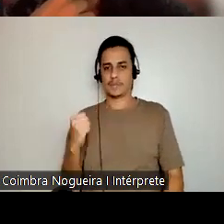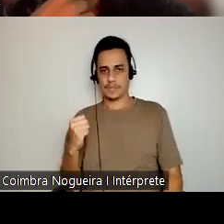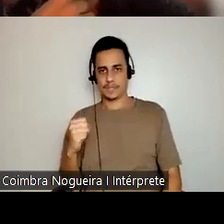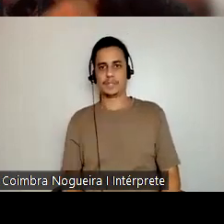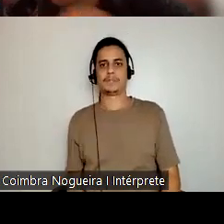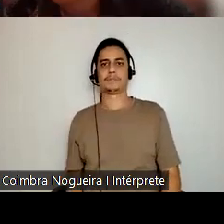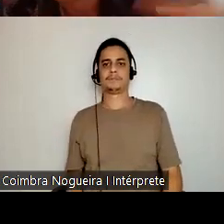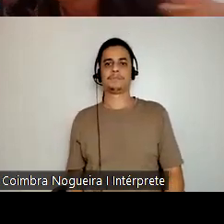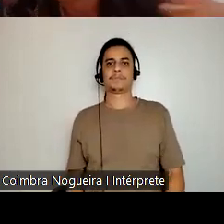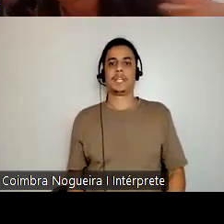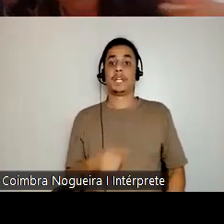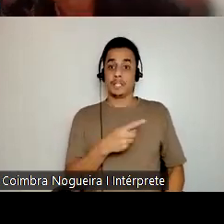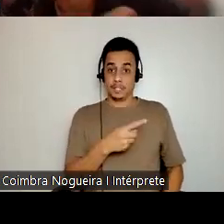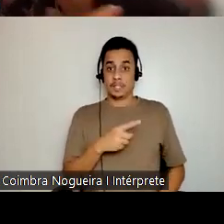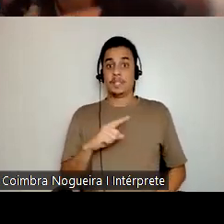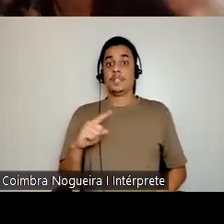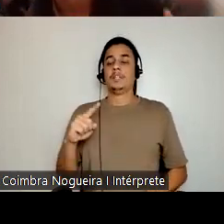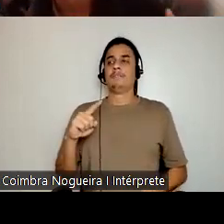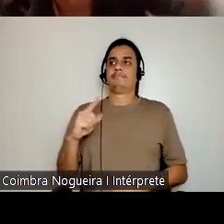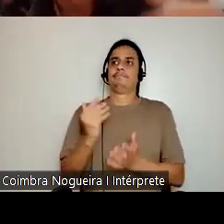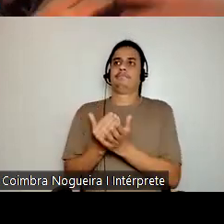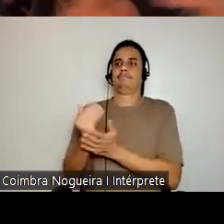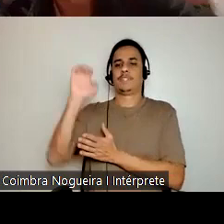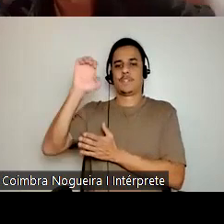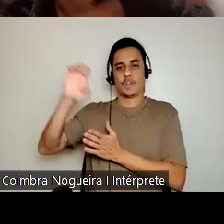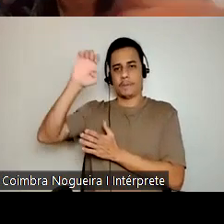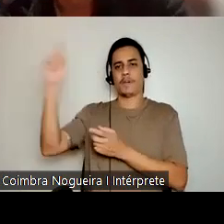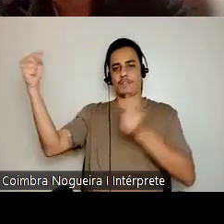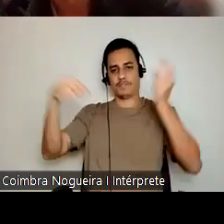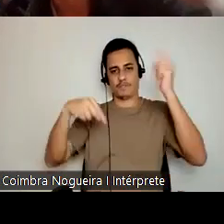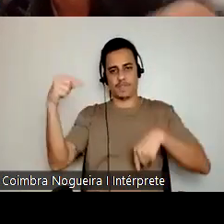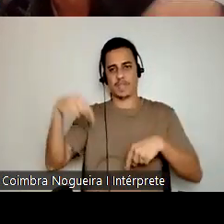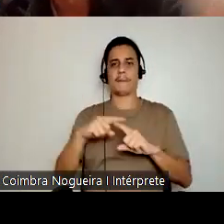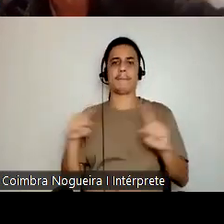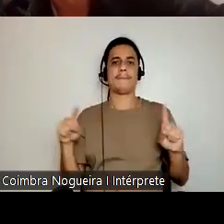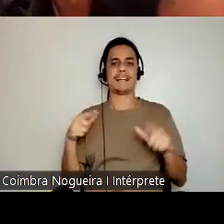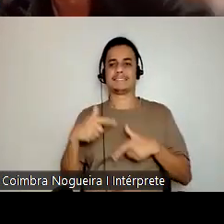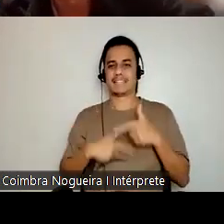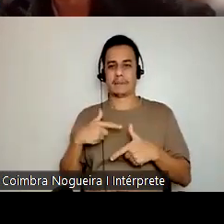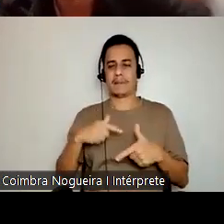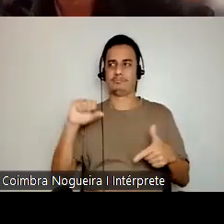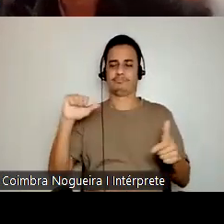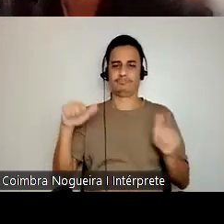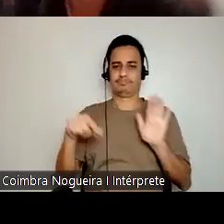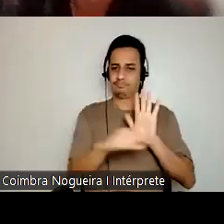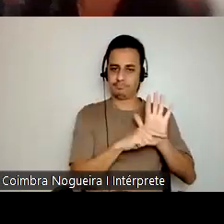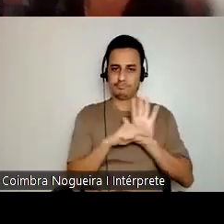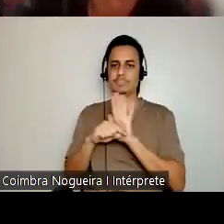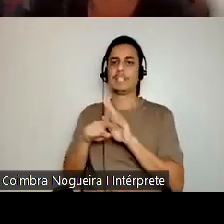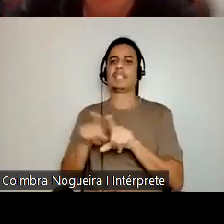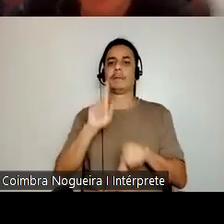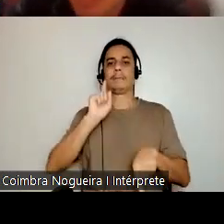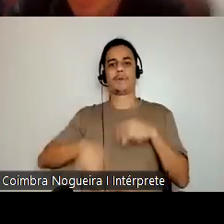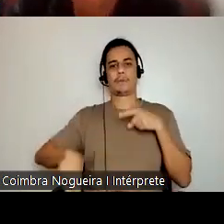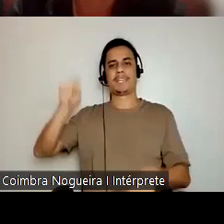e aí também a vinda dos imigrantes europeus, mas as péssimas condições de trabalho, a proibição da imigração